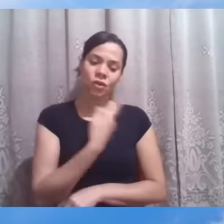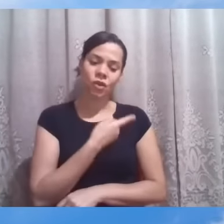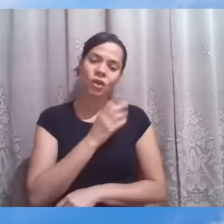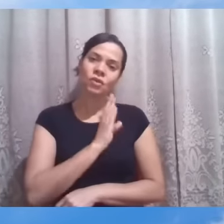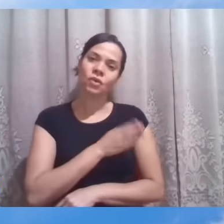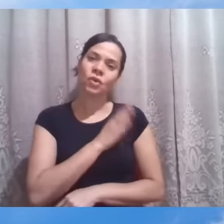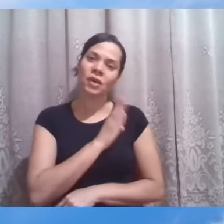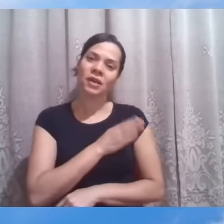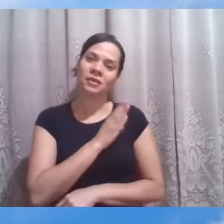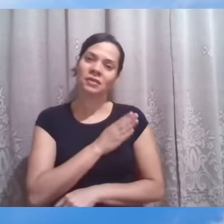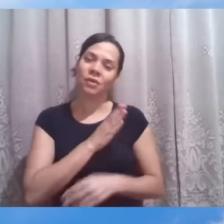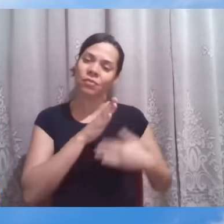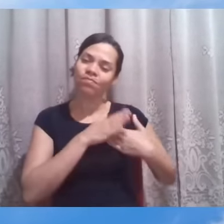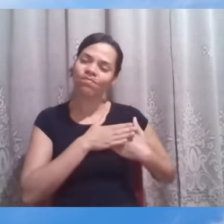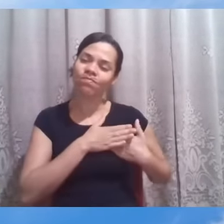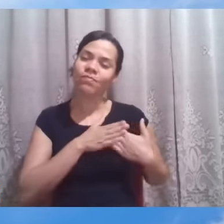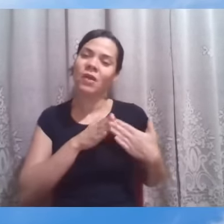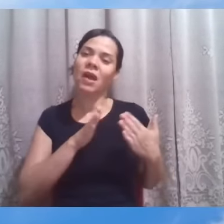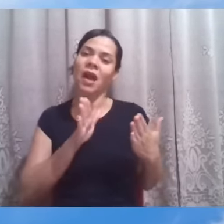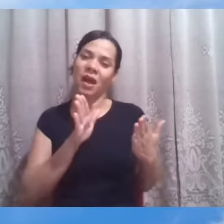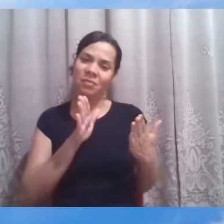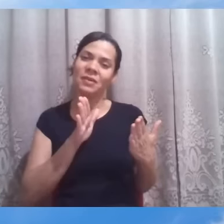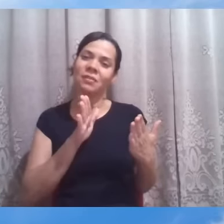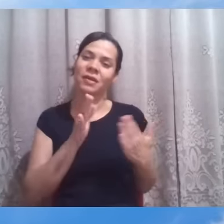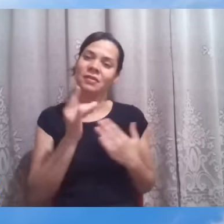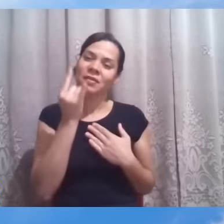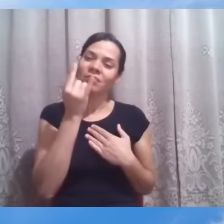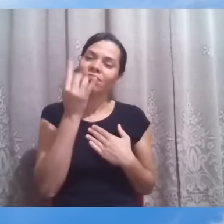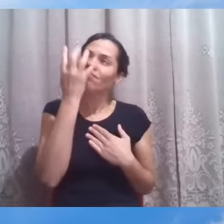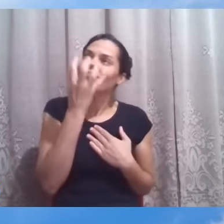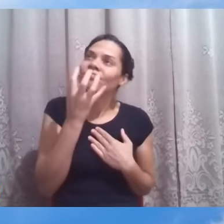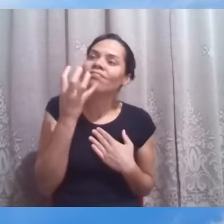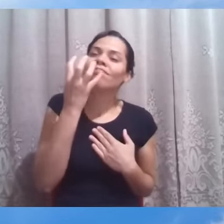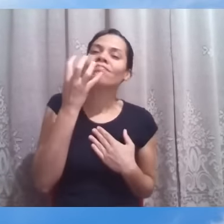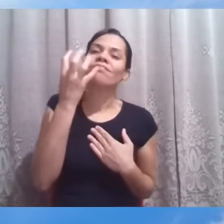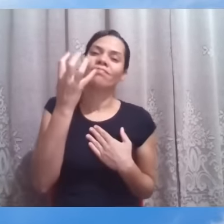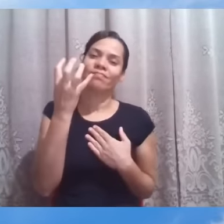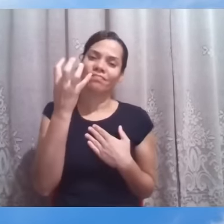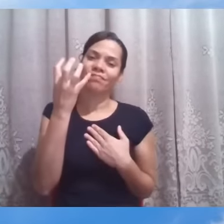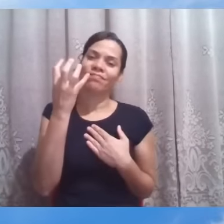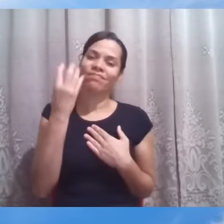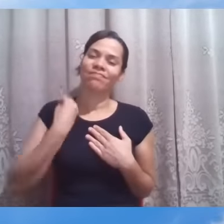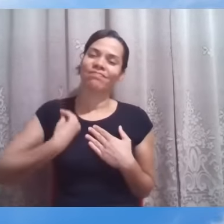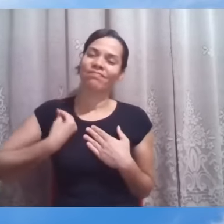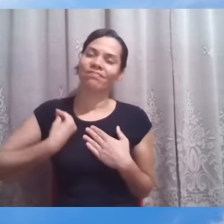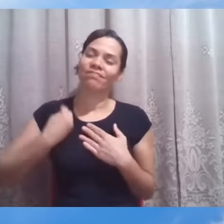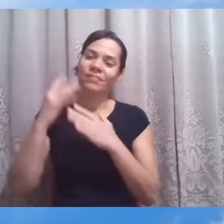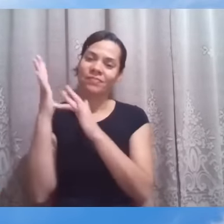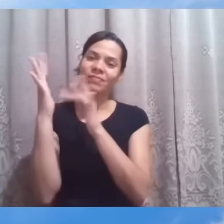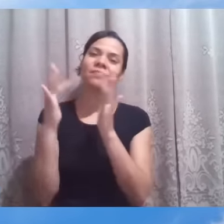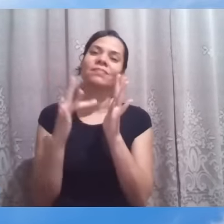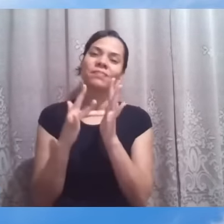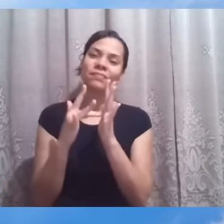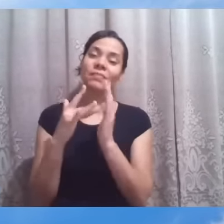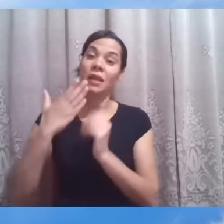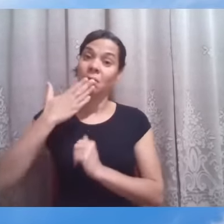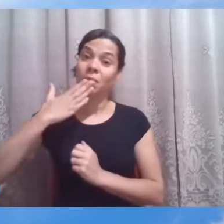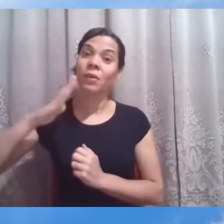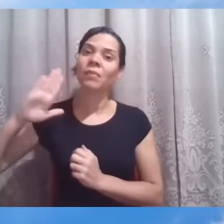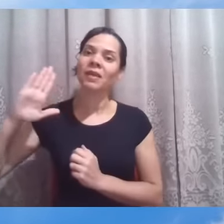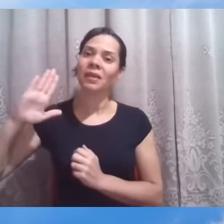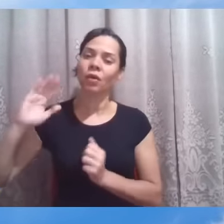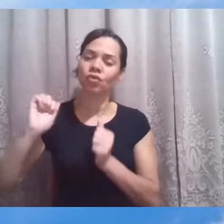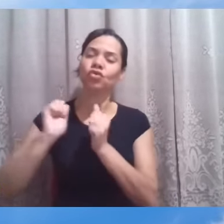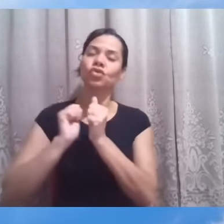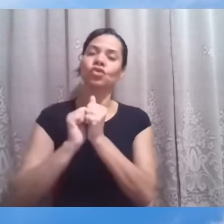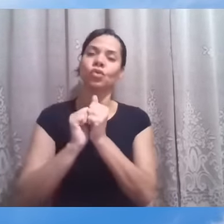se abram aqui à inspiração do alto, à presença do Cristo, que assim nos prometeu estaria junto